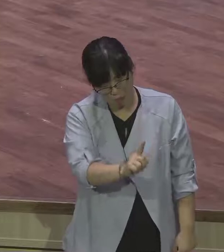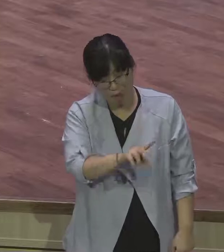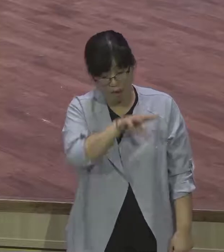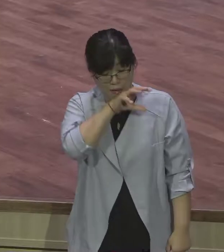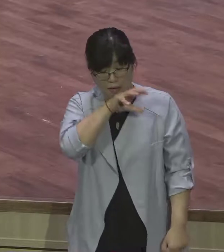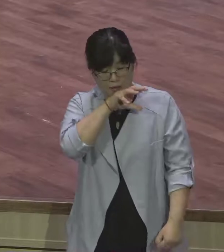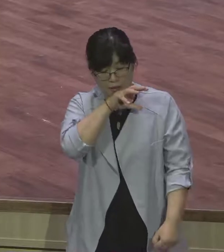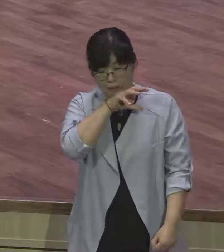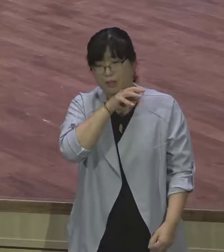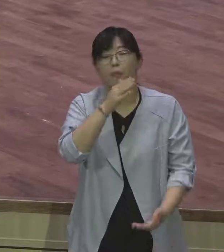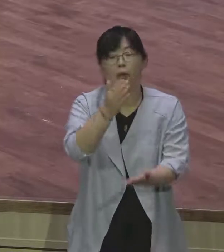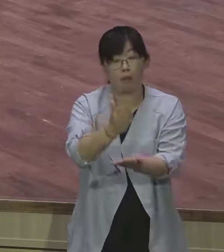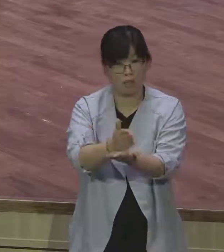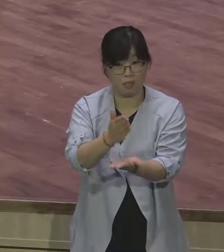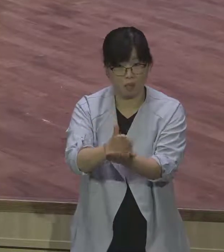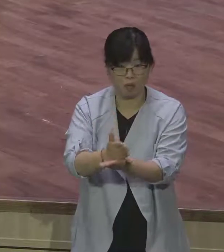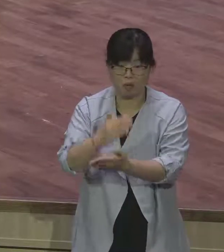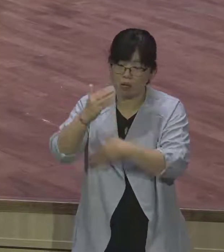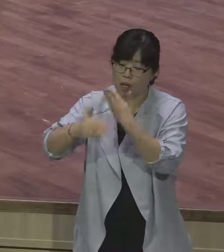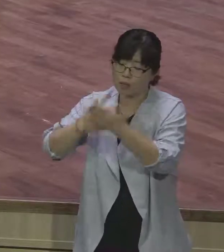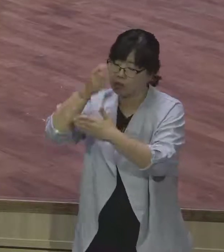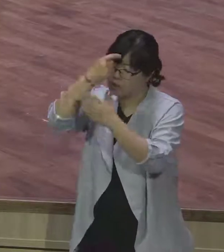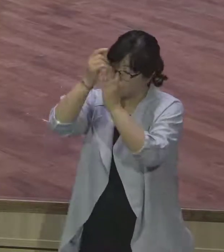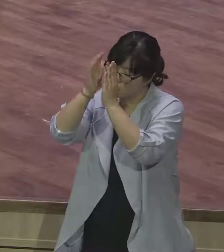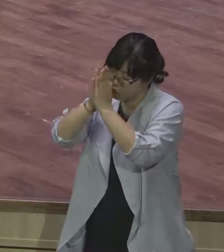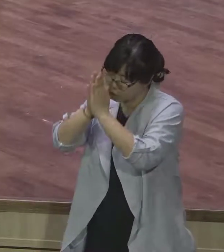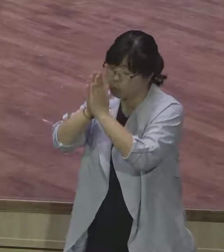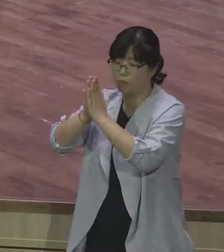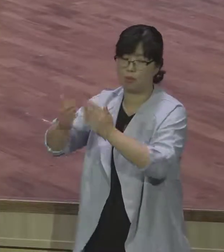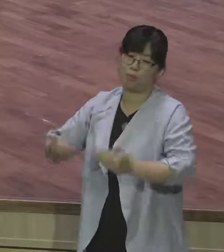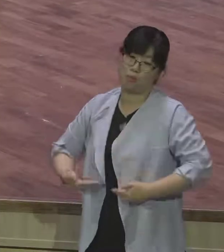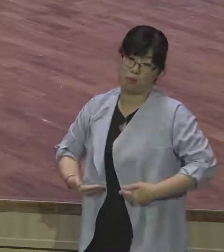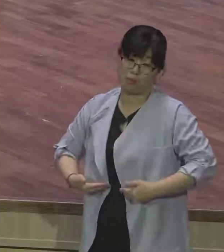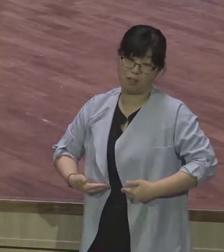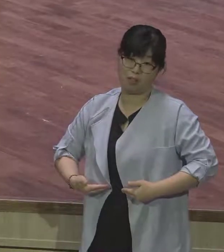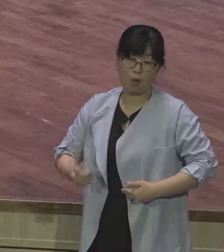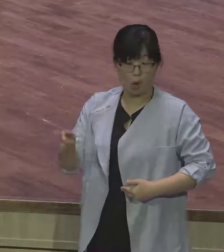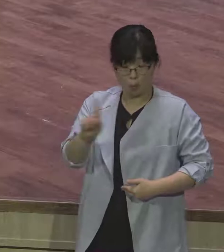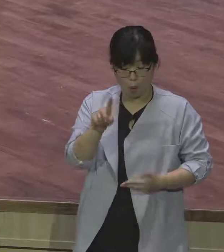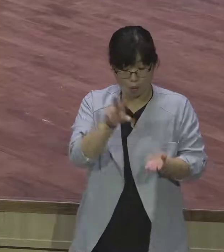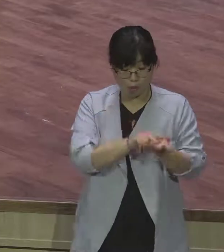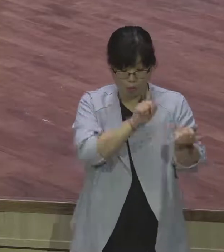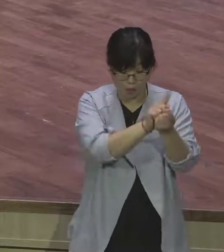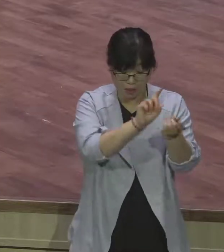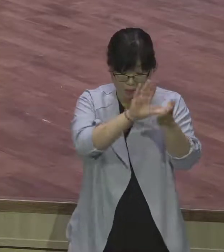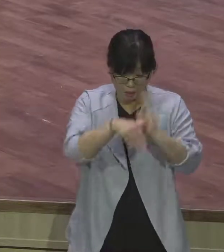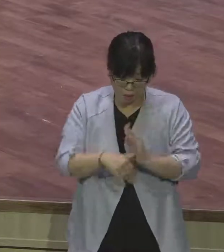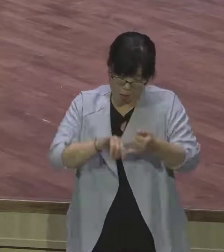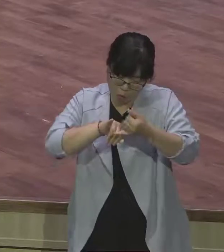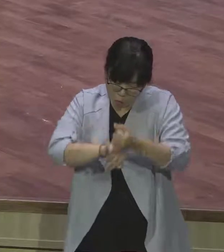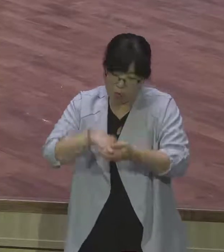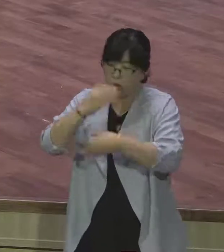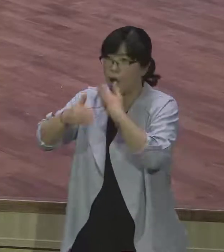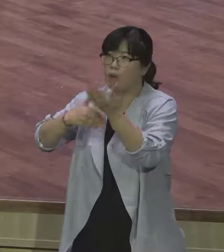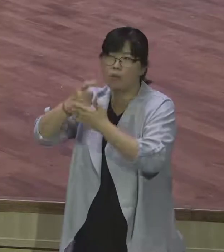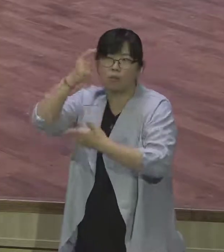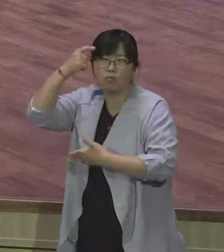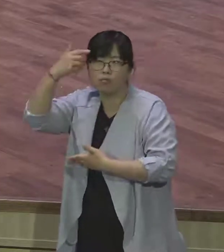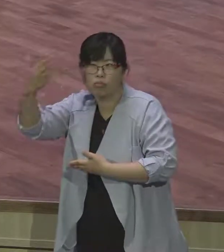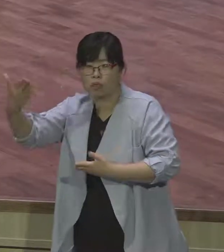하는 사람들의 덕정이에요 하나님 앞에 붙지 않는 증거예요 사람을 미워하고 사람을 판단하면 안 돼요